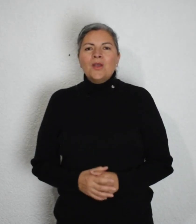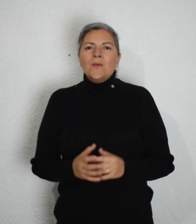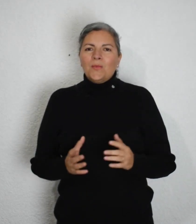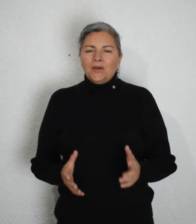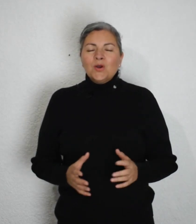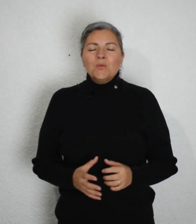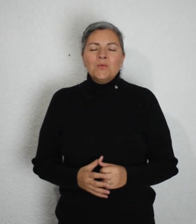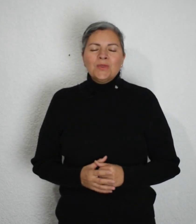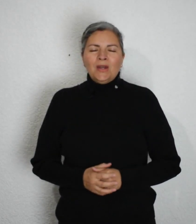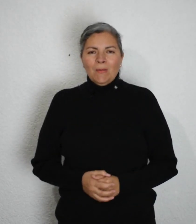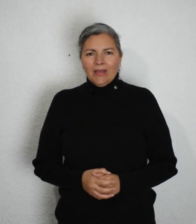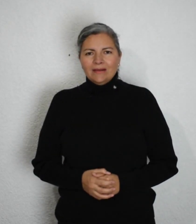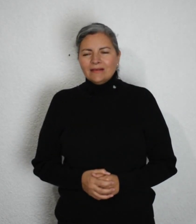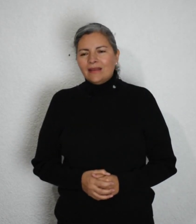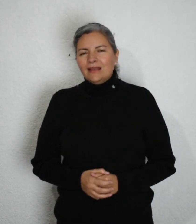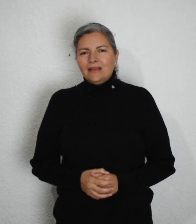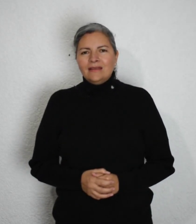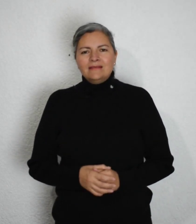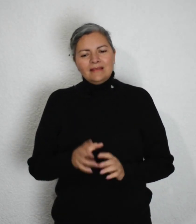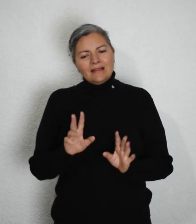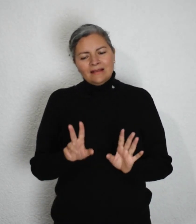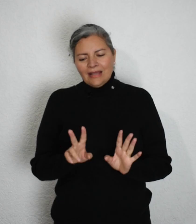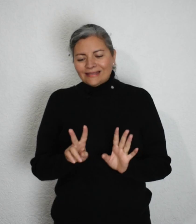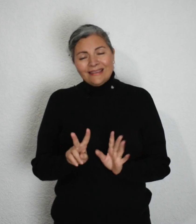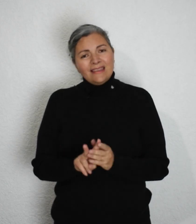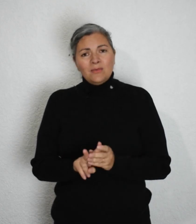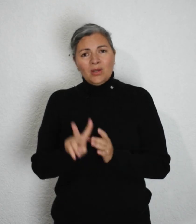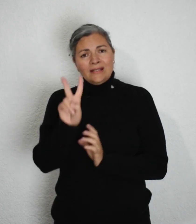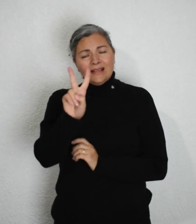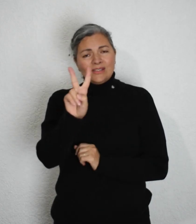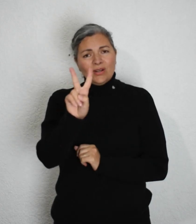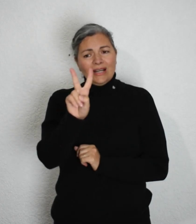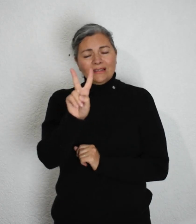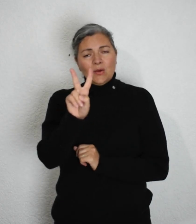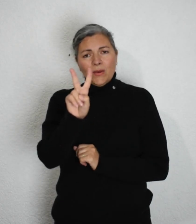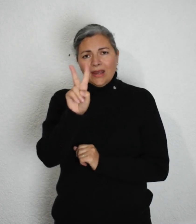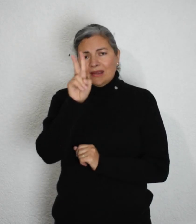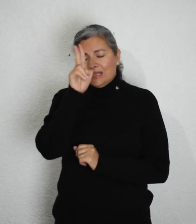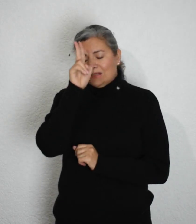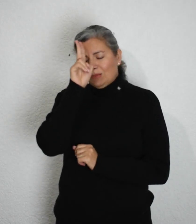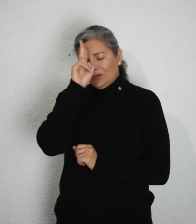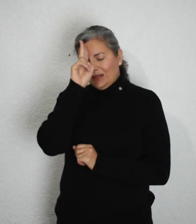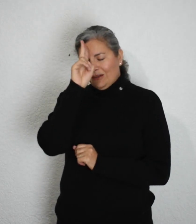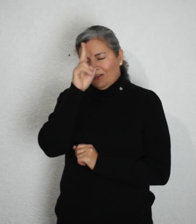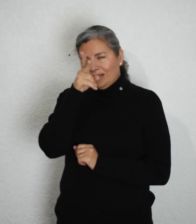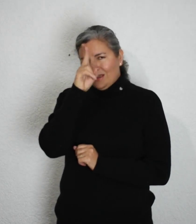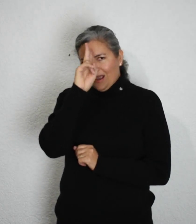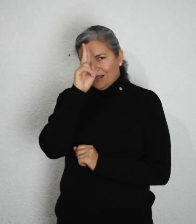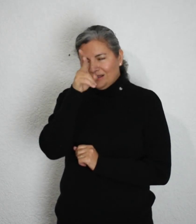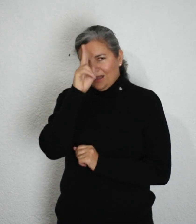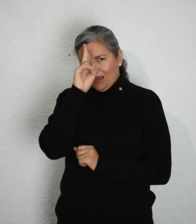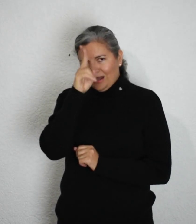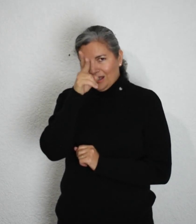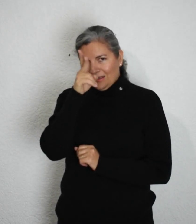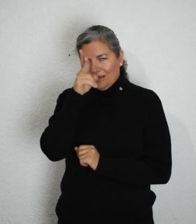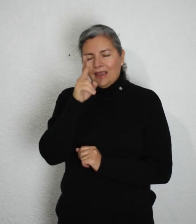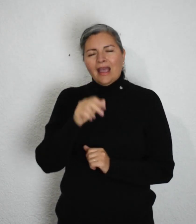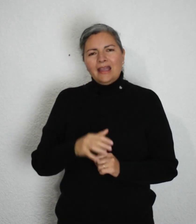Bueno, como pudieron ver, la seña de violencia es con la letra V y se va a poner en la frente hacia adelante. Hay